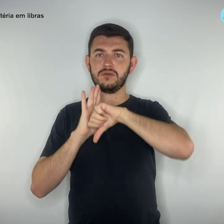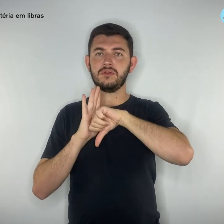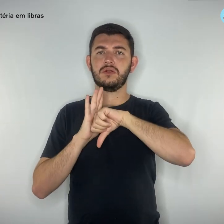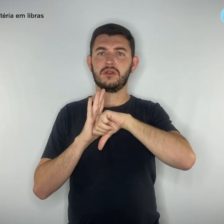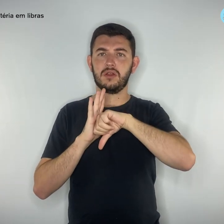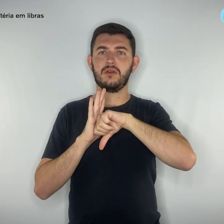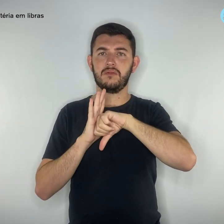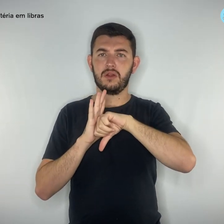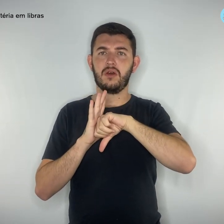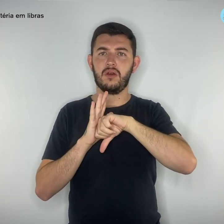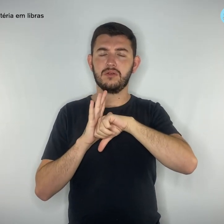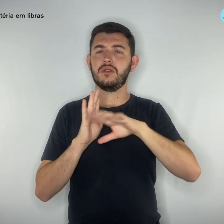categoria.